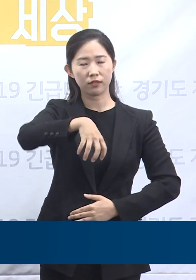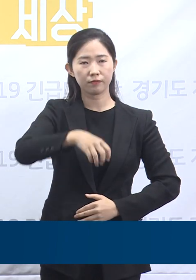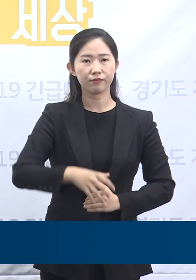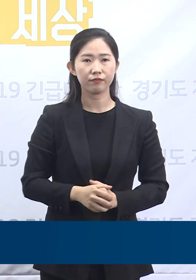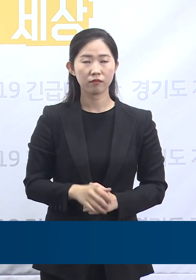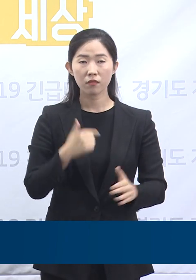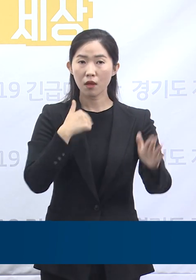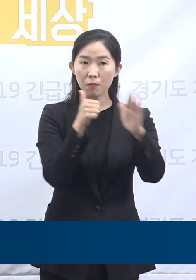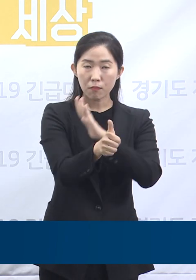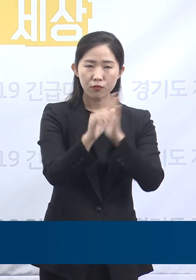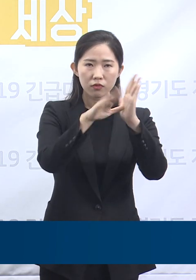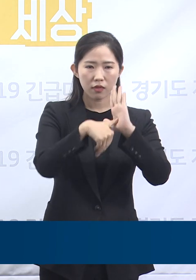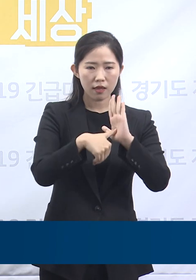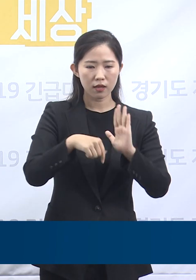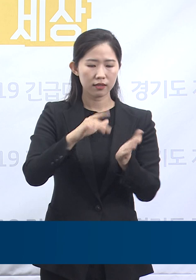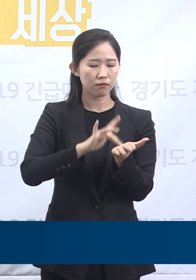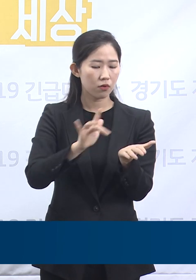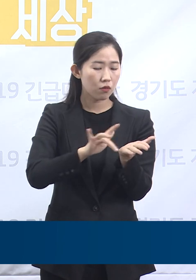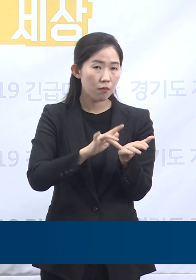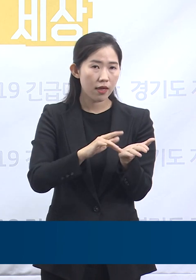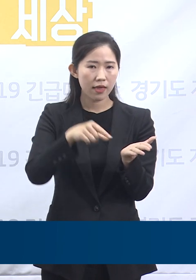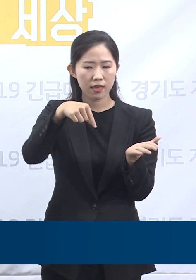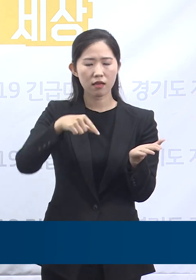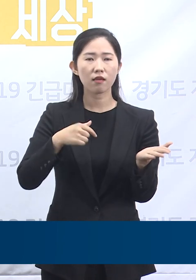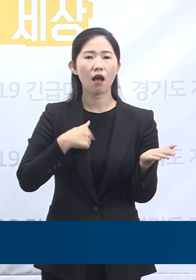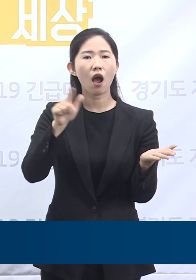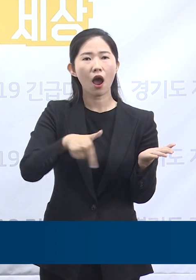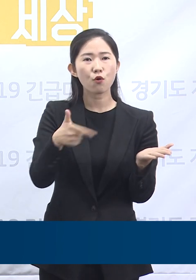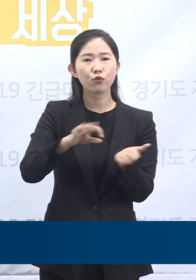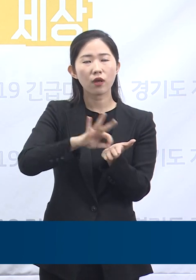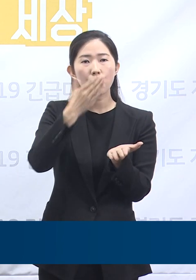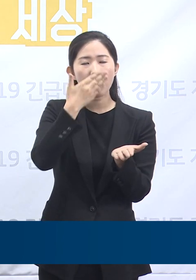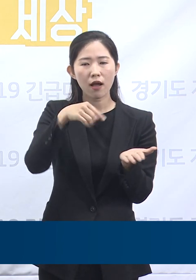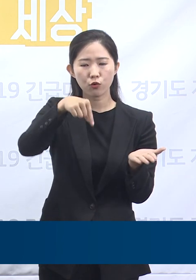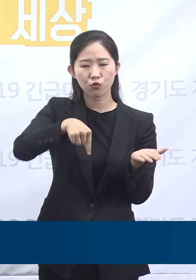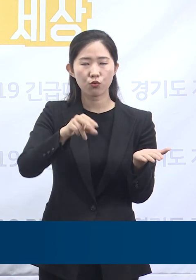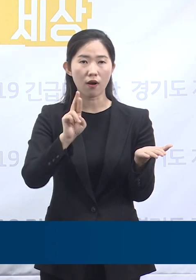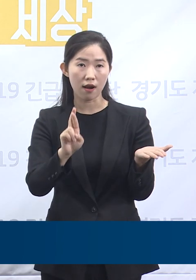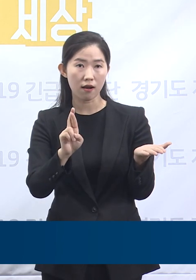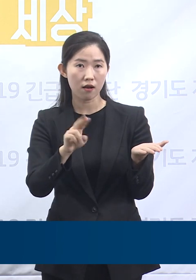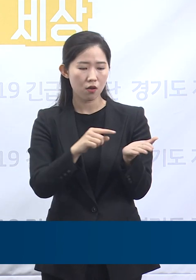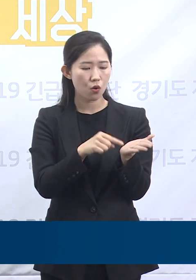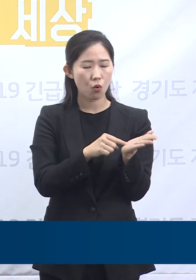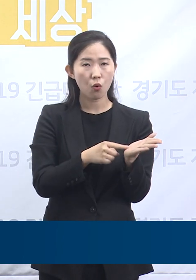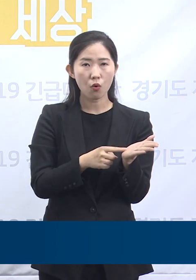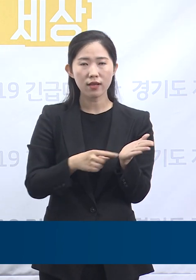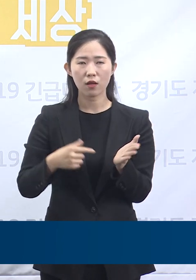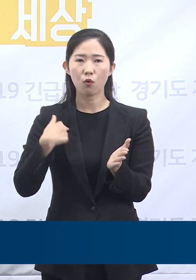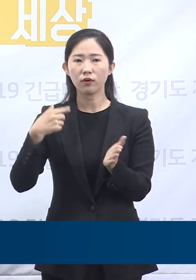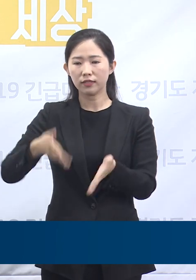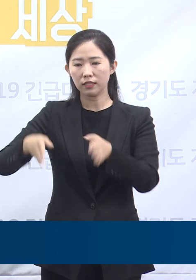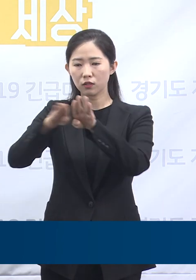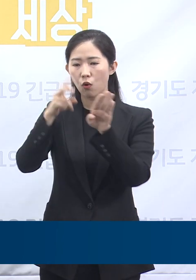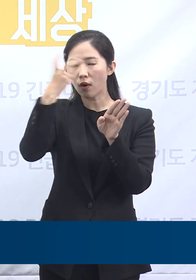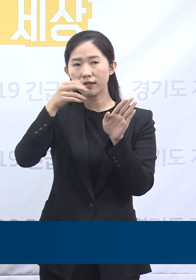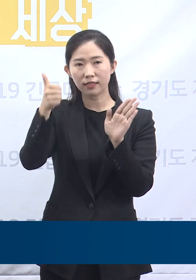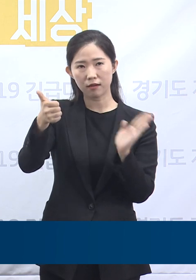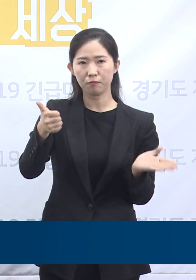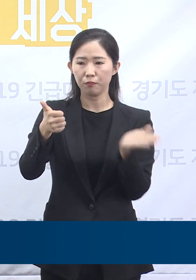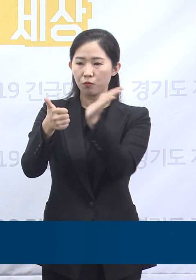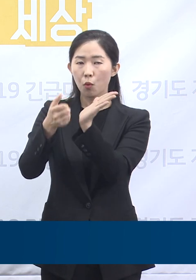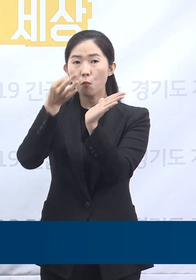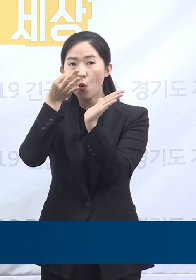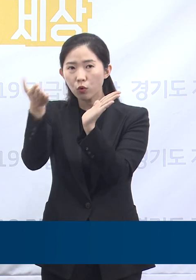개인의 신상정보가 담긴 일회용 QR코드를 발급받아 시설관리자에게 제시하고 시설관리자는 이